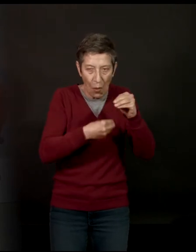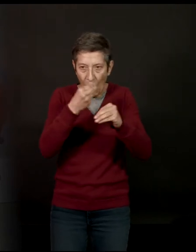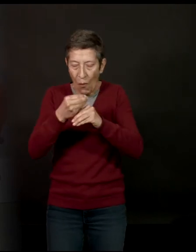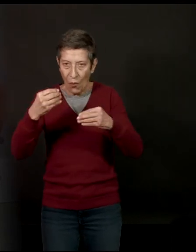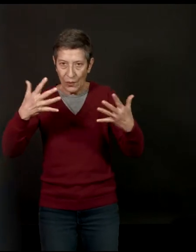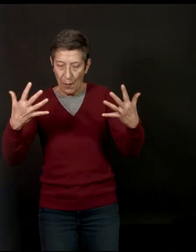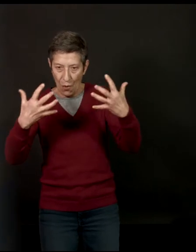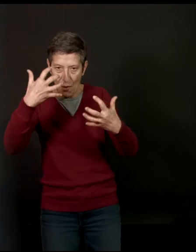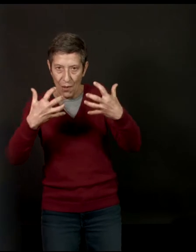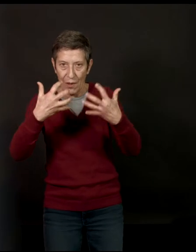Si, bien sûr, bien sûr.